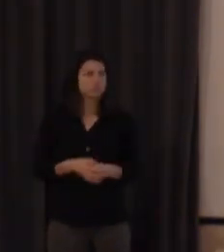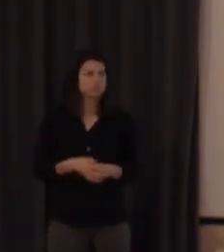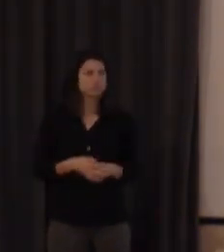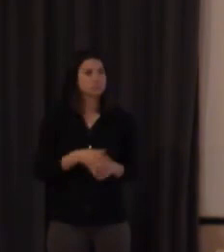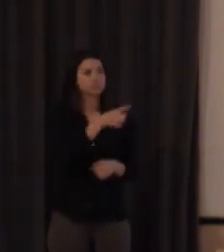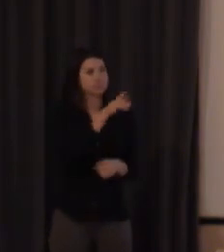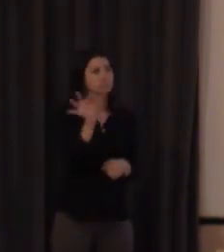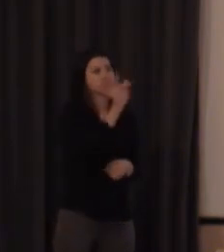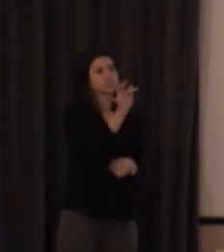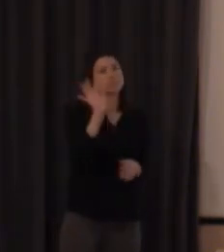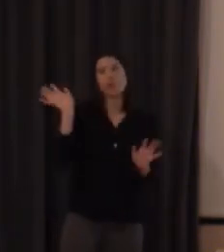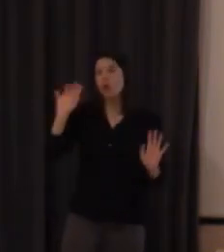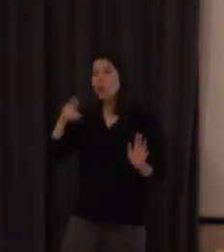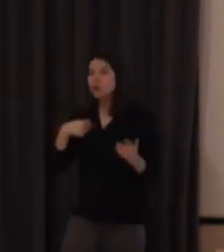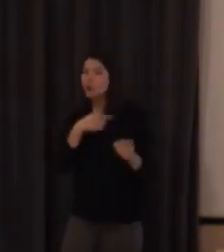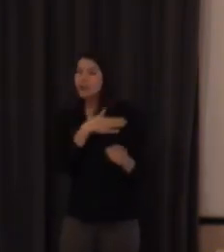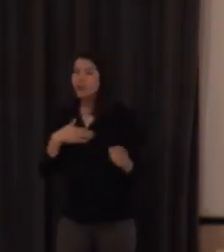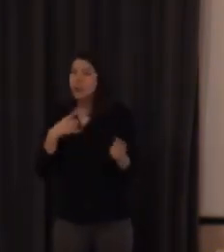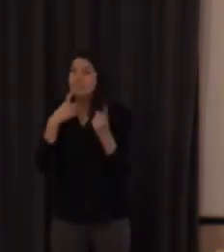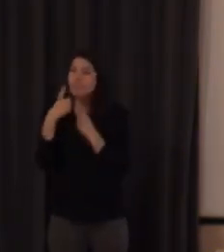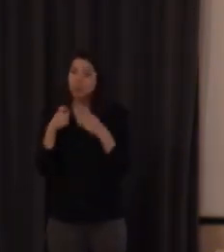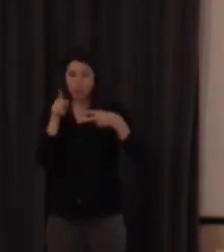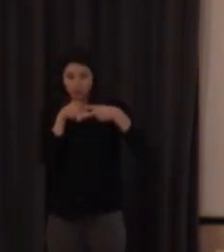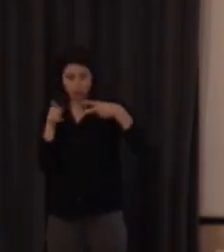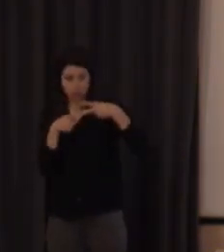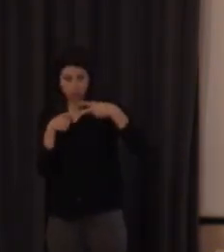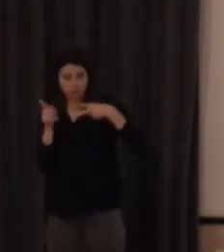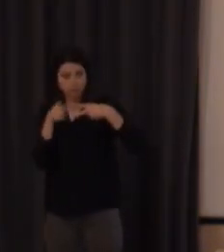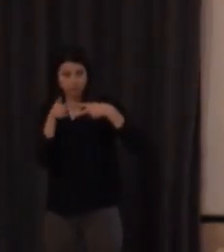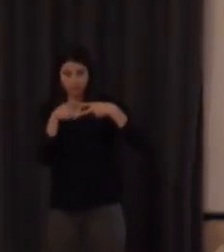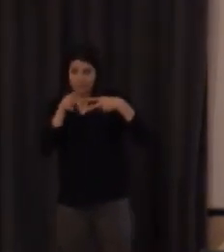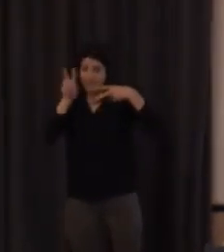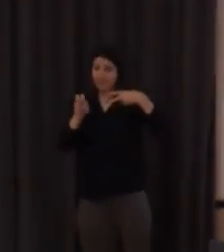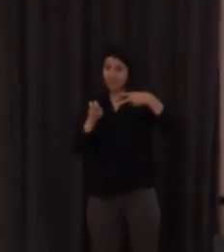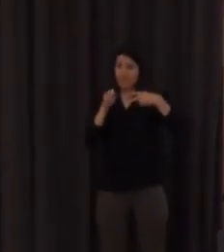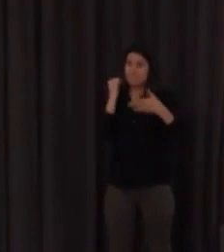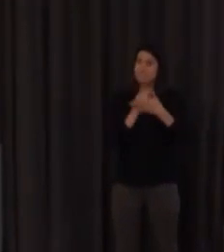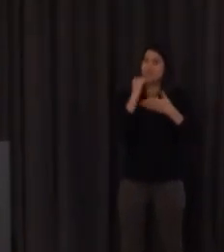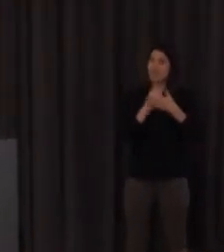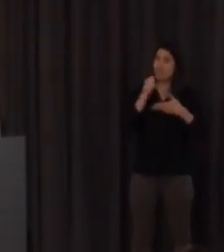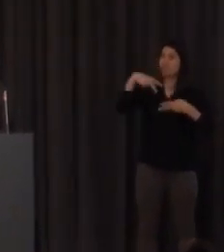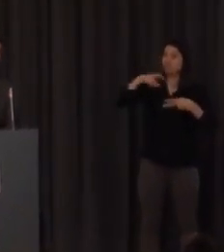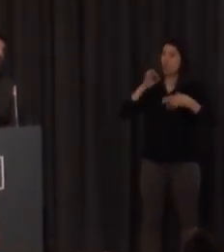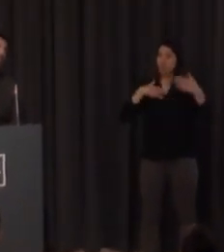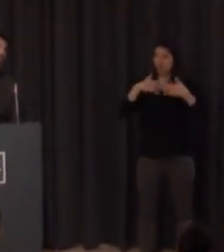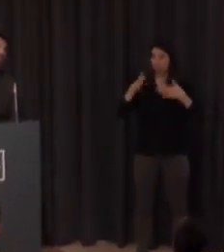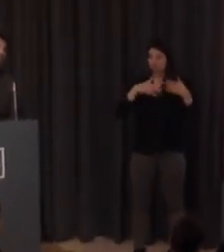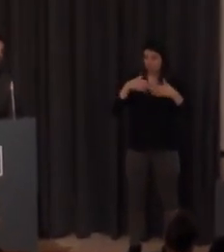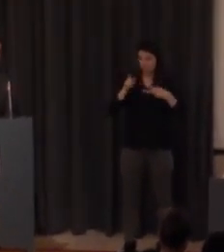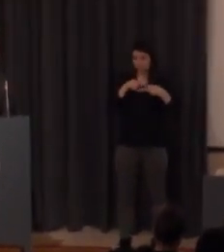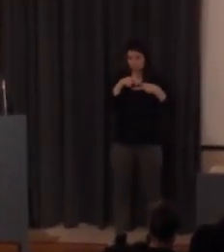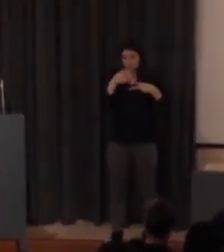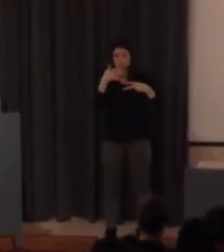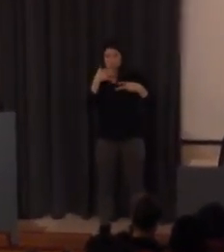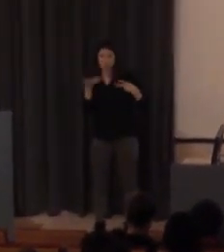Hola mira yo quería hacer dos preguntas una era en relación a los marcadores no manuales que por ejemplo el sistema de escritura